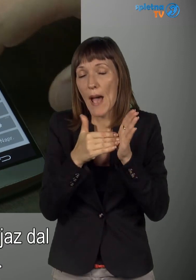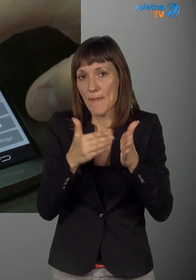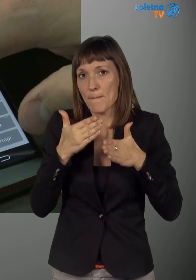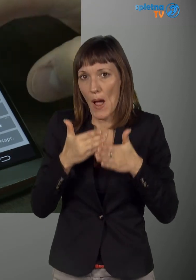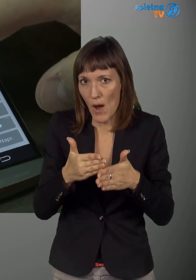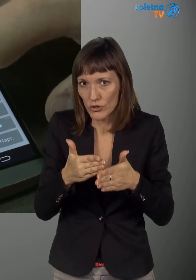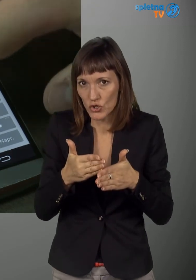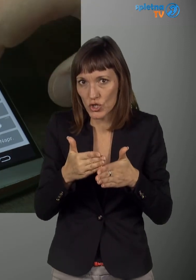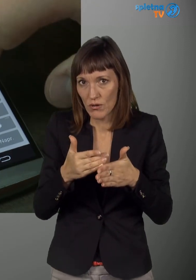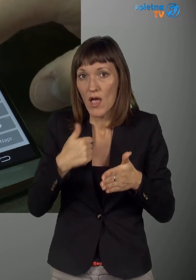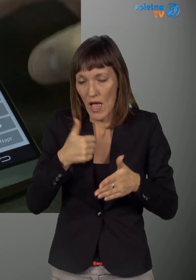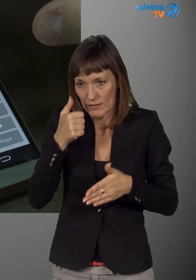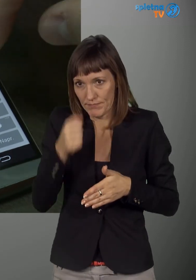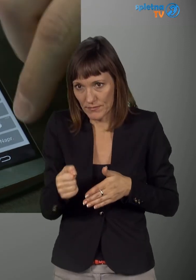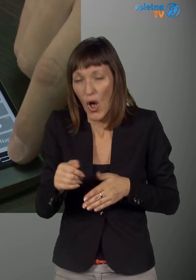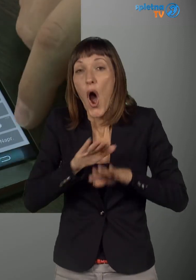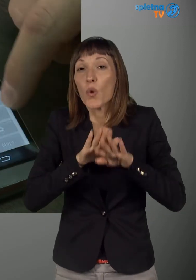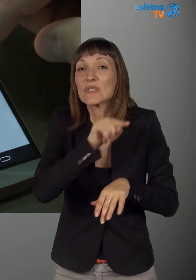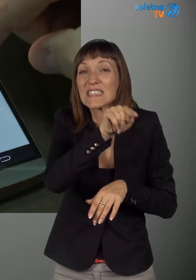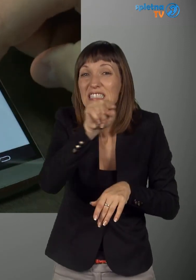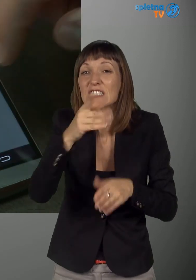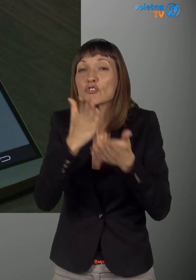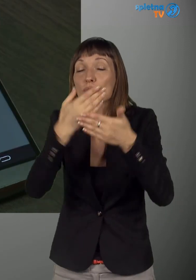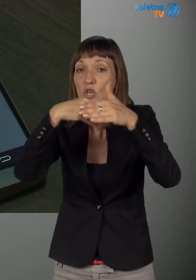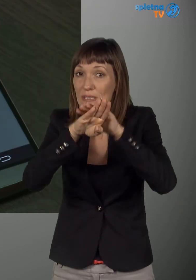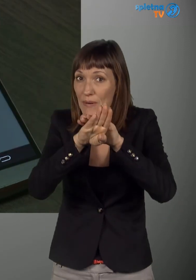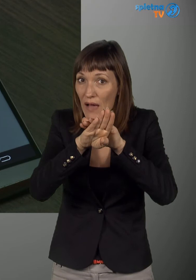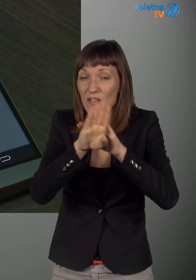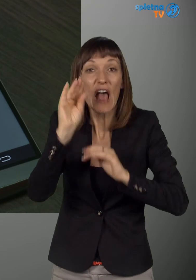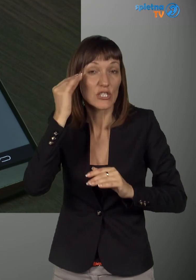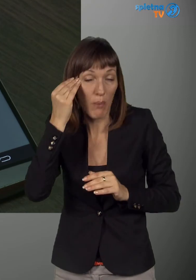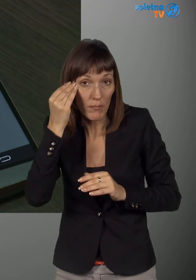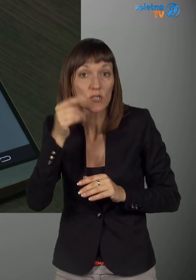691 862, dodal.